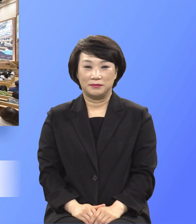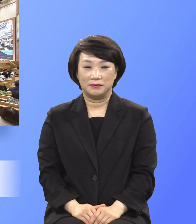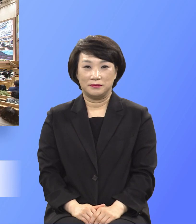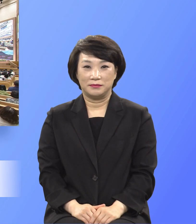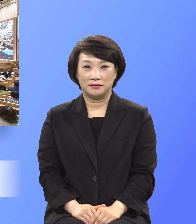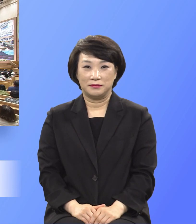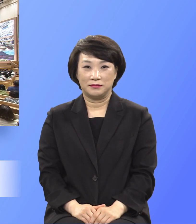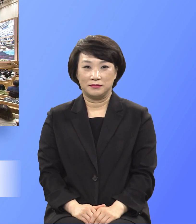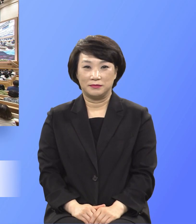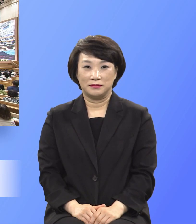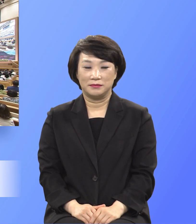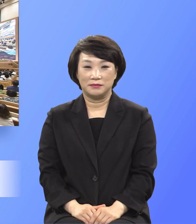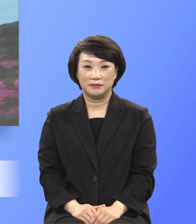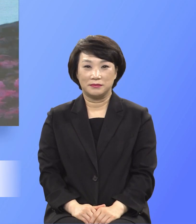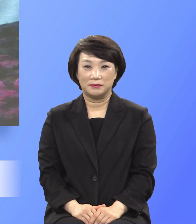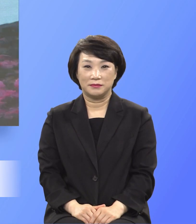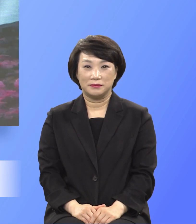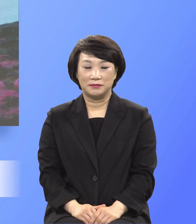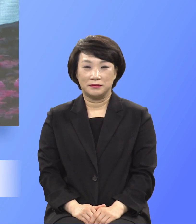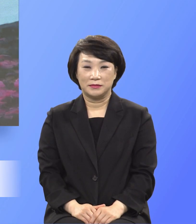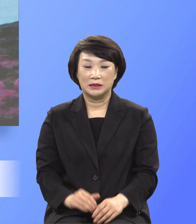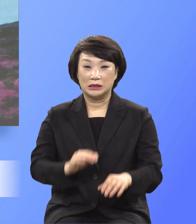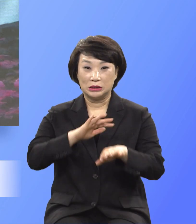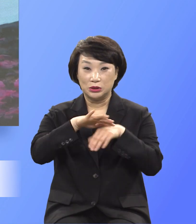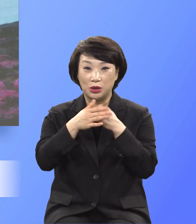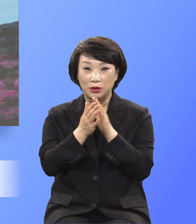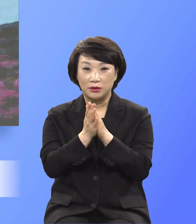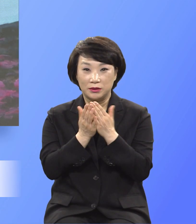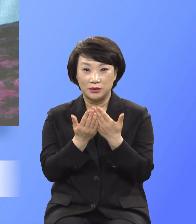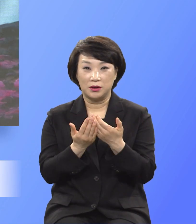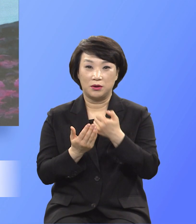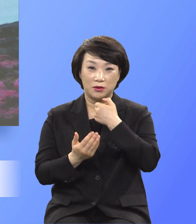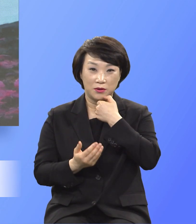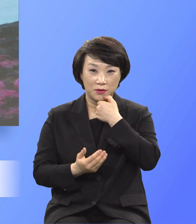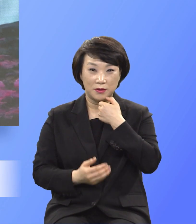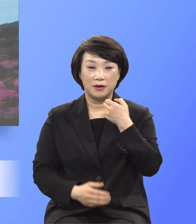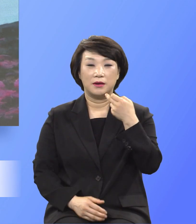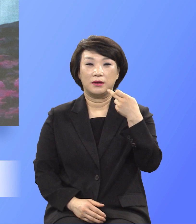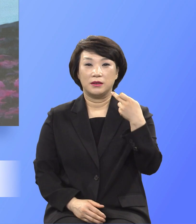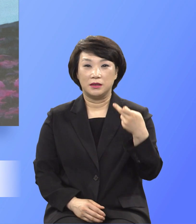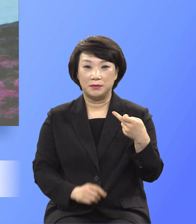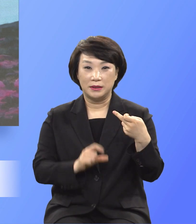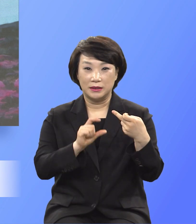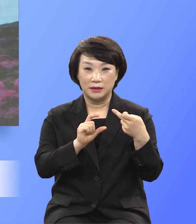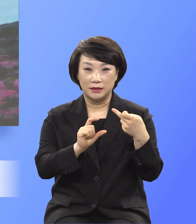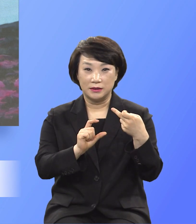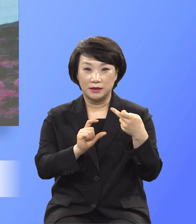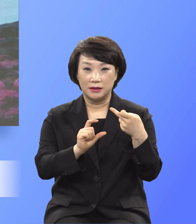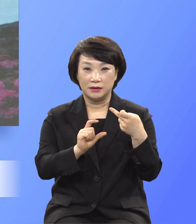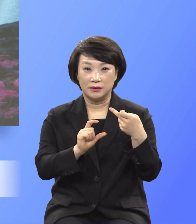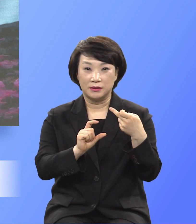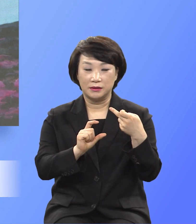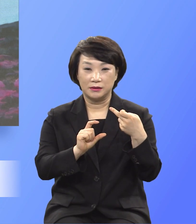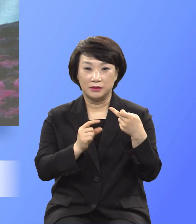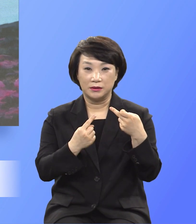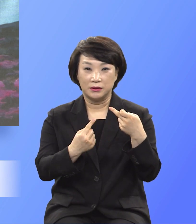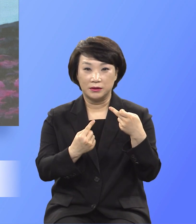아멘 로마소 12장 1절에서